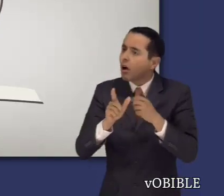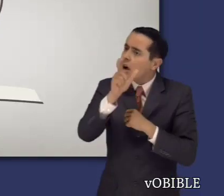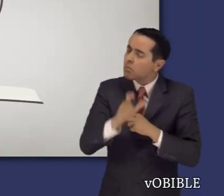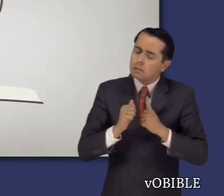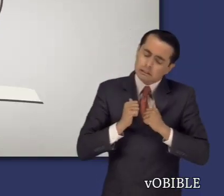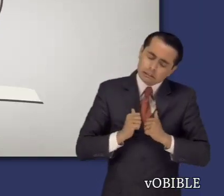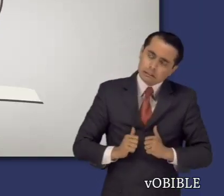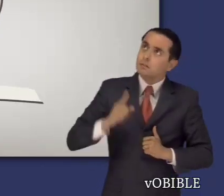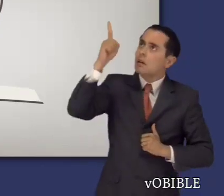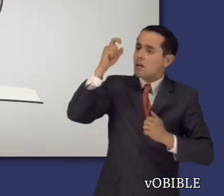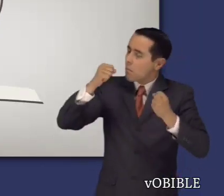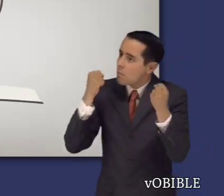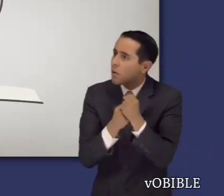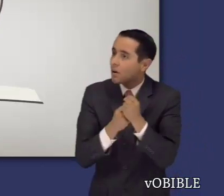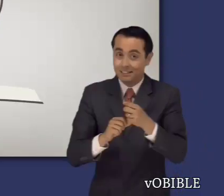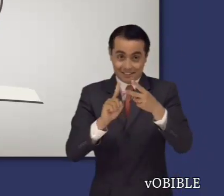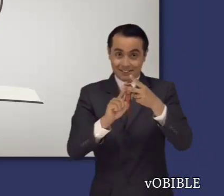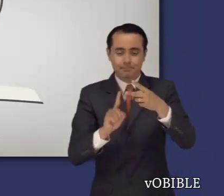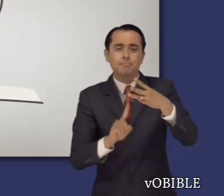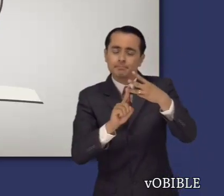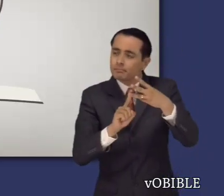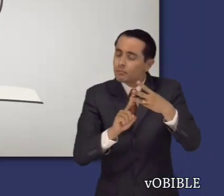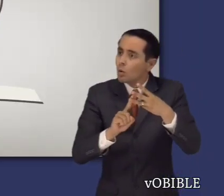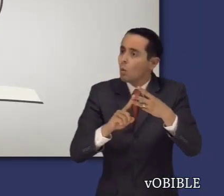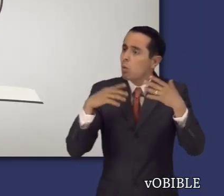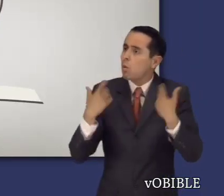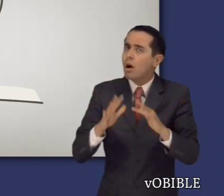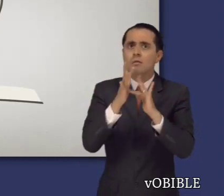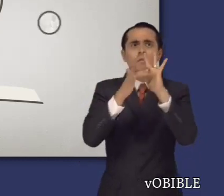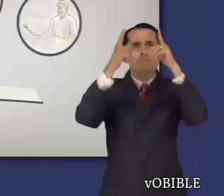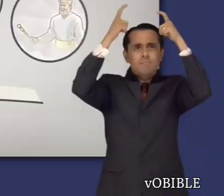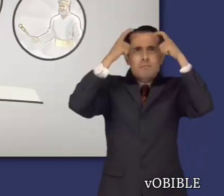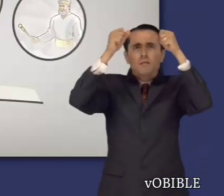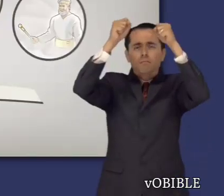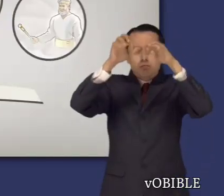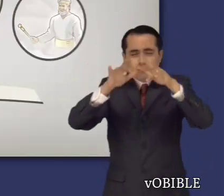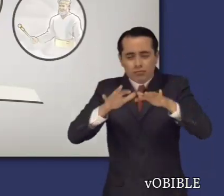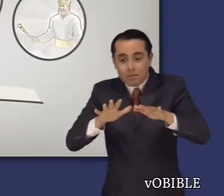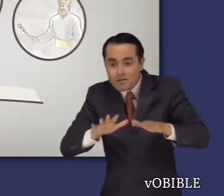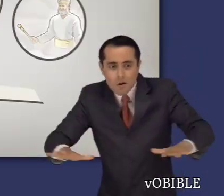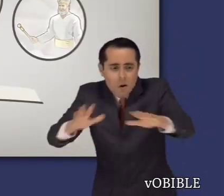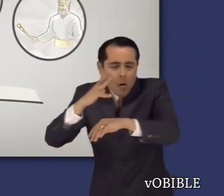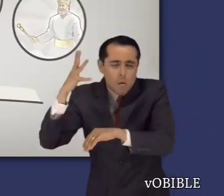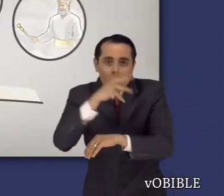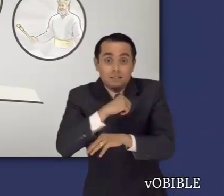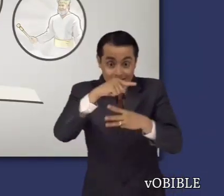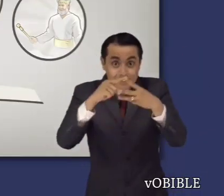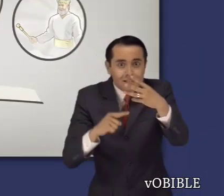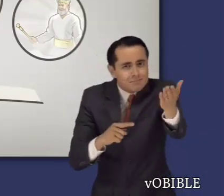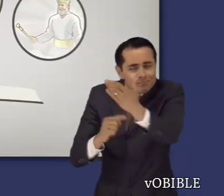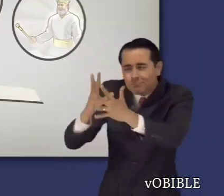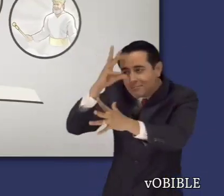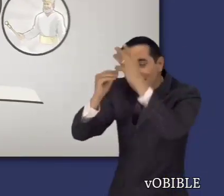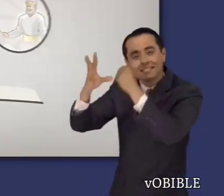ayuda y consuela a quienes lo aman. Y en cómo utilizará su reino mesiánico para transformar la tierra en